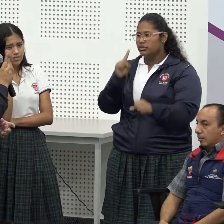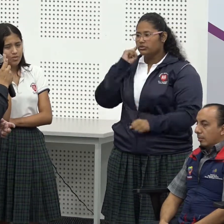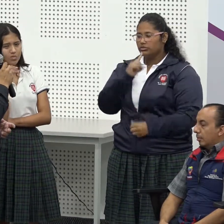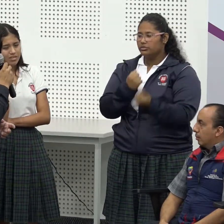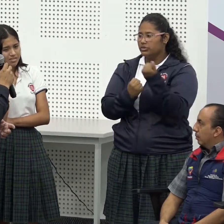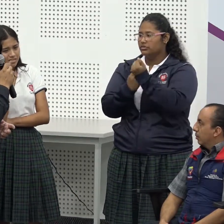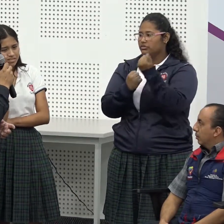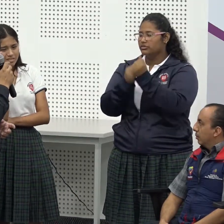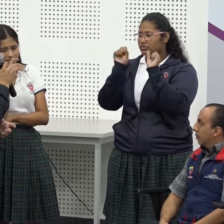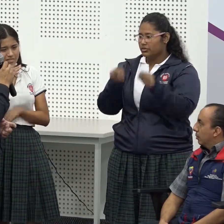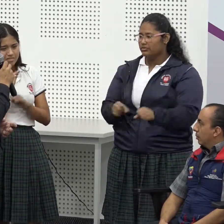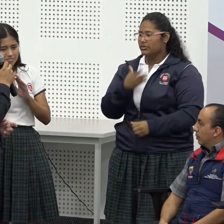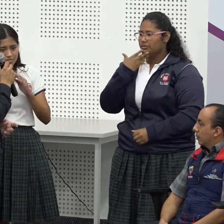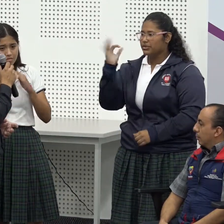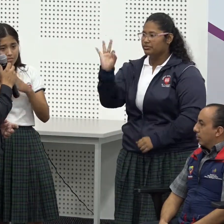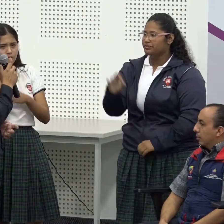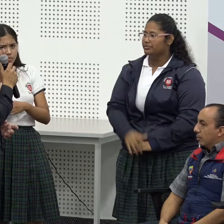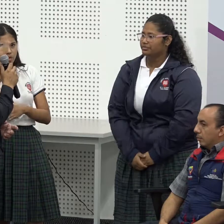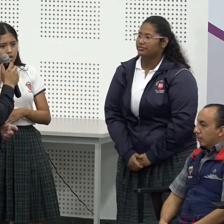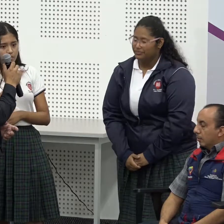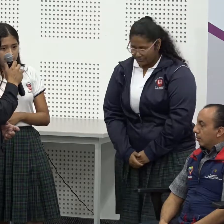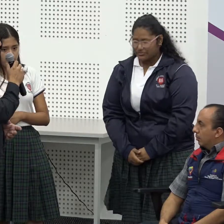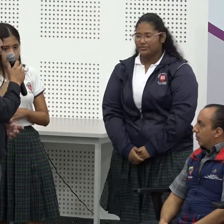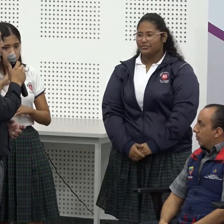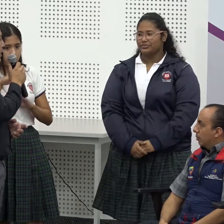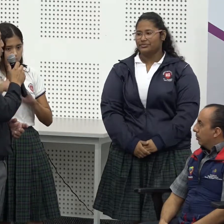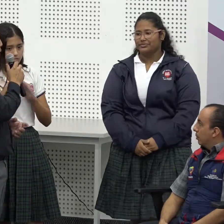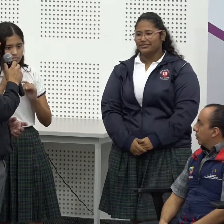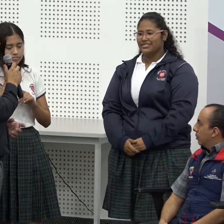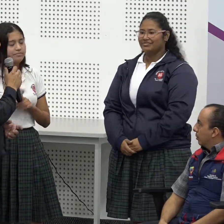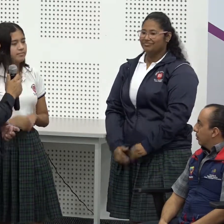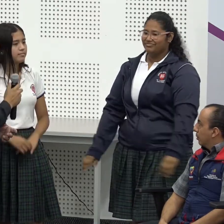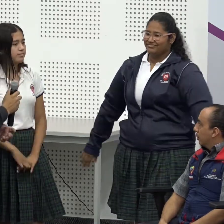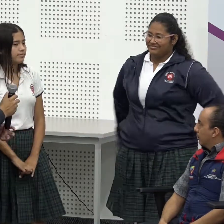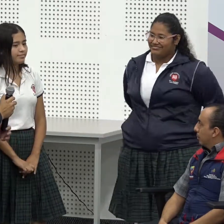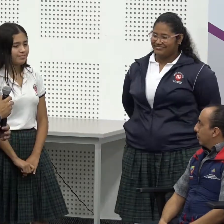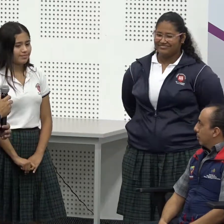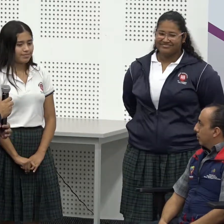esto es importante para que nosotros como personas sordas poder ayudar